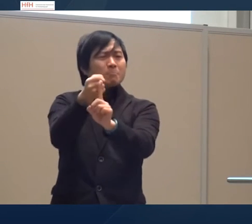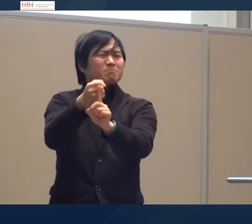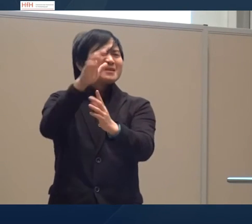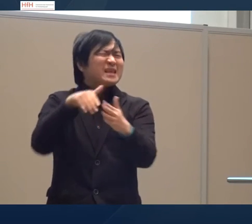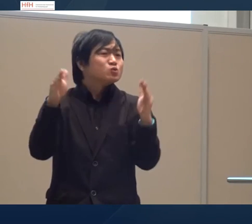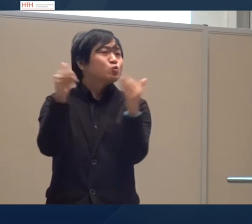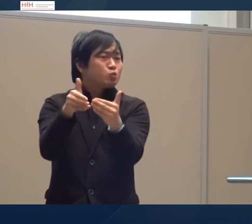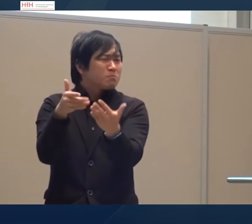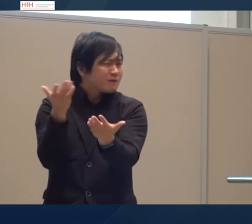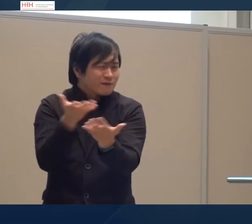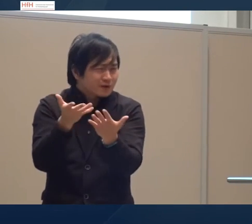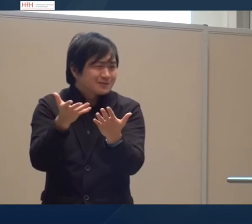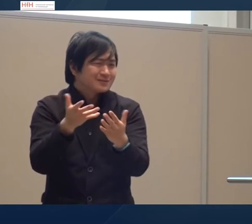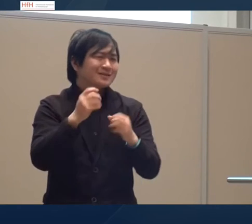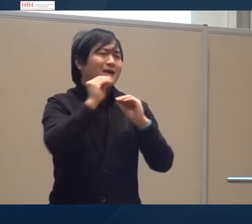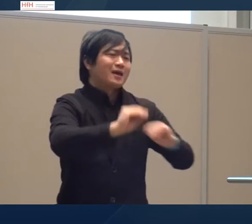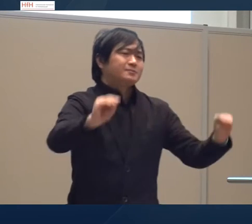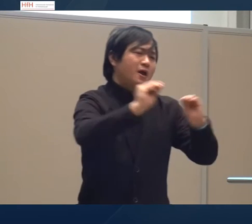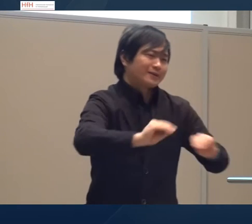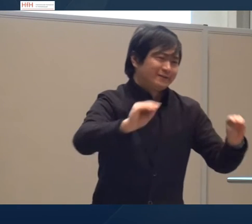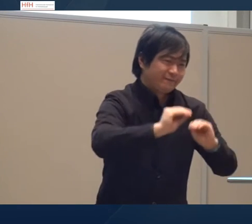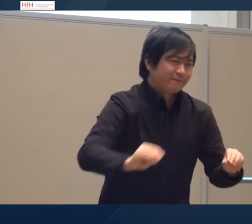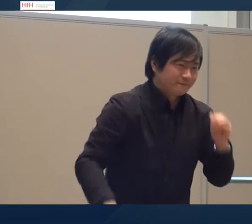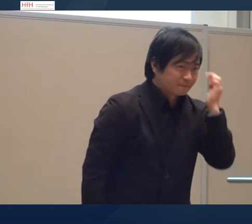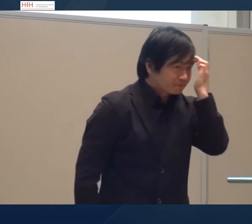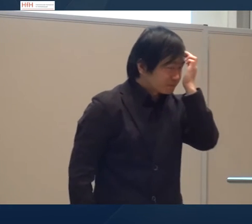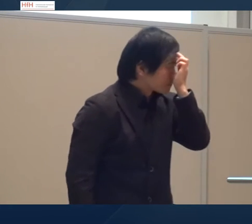haben dort herausgefunden es handelt sich um den Text TÜV explikativ.